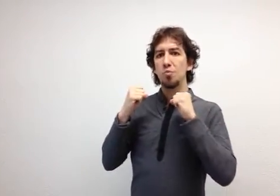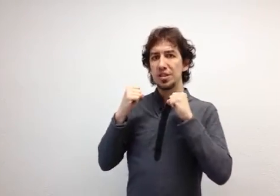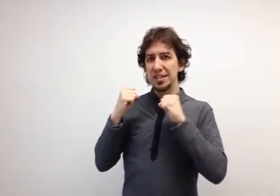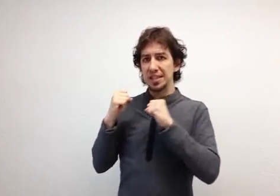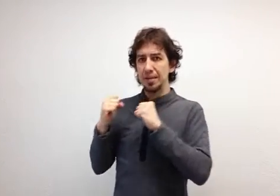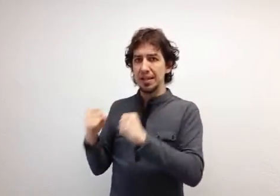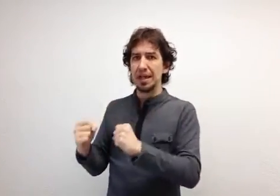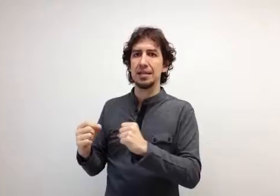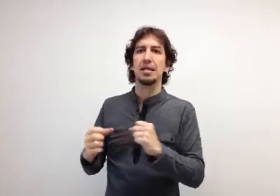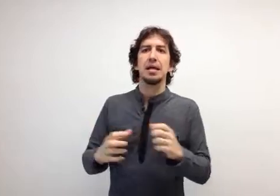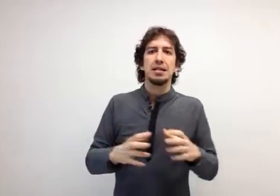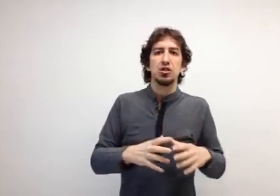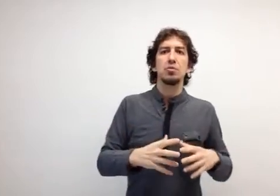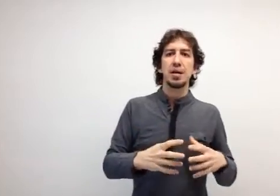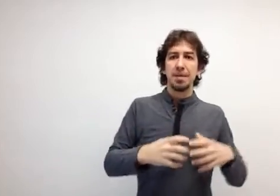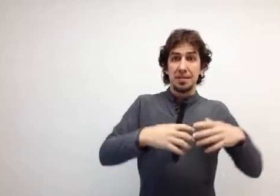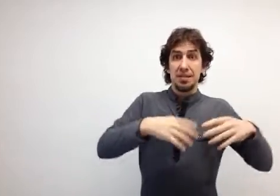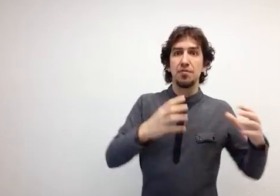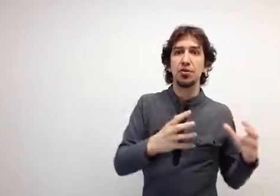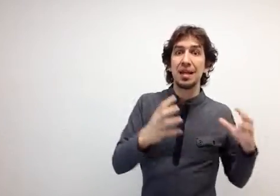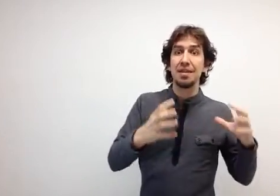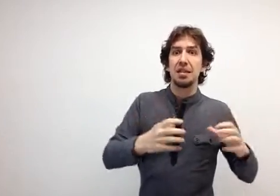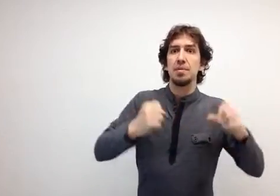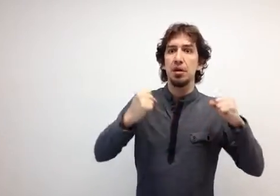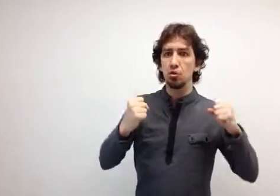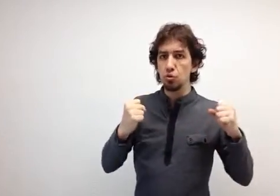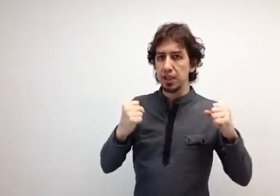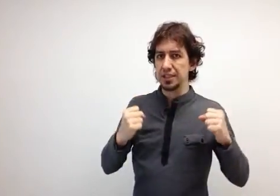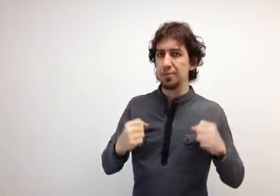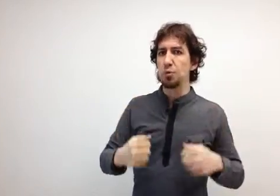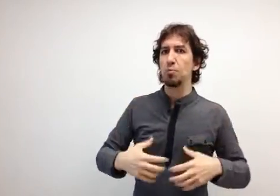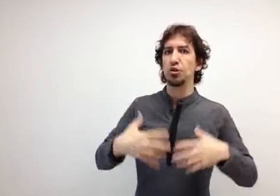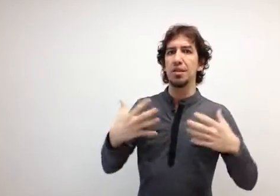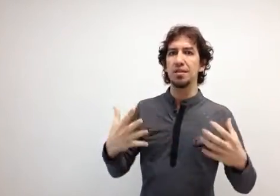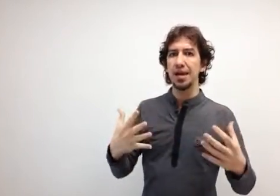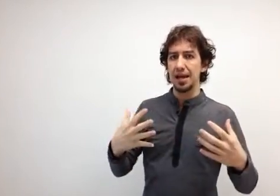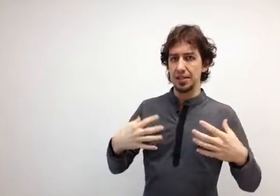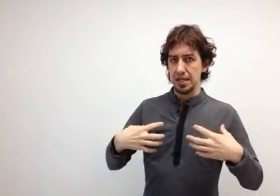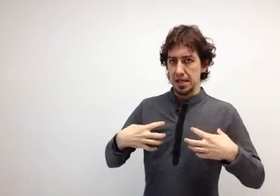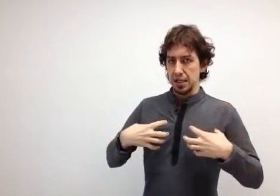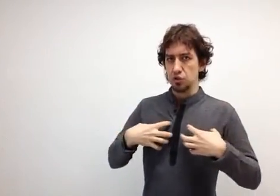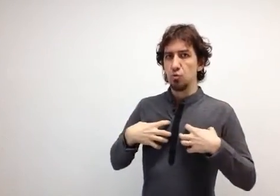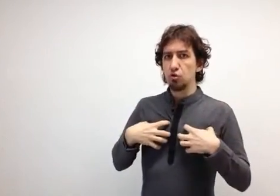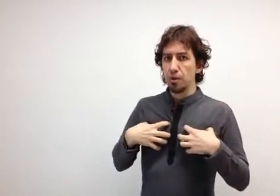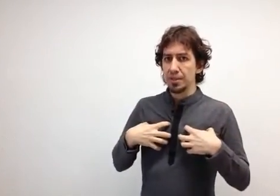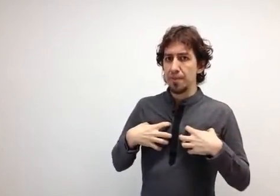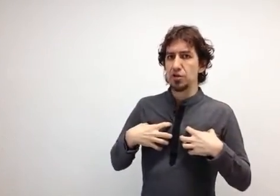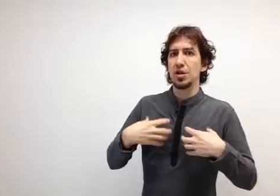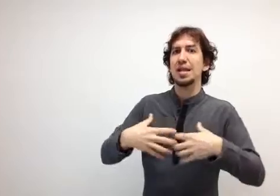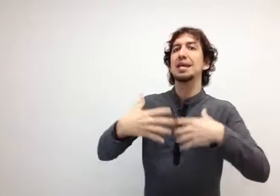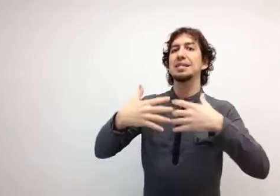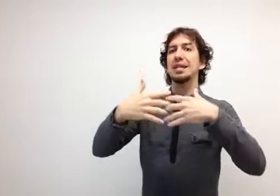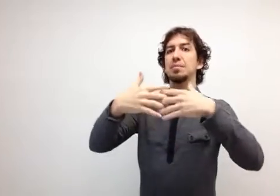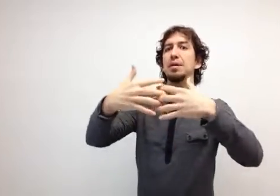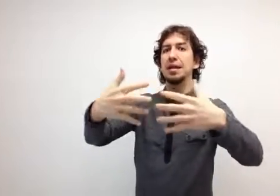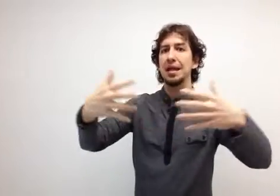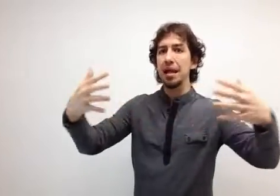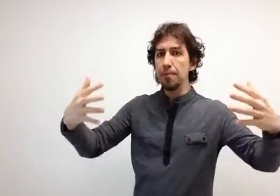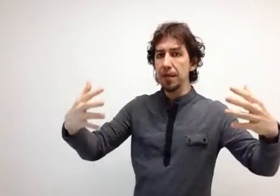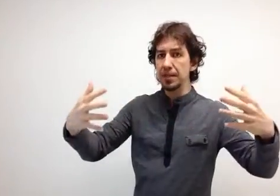vuestras debilidades. Si somos capaces de esas fortalezas y virtudes potenciarlas desde un punto de vista personal y que se transmitan en la empresa,